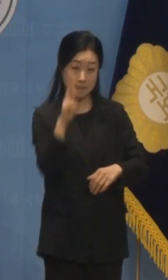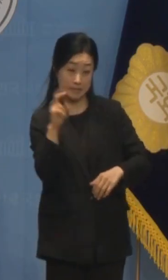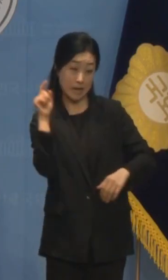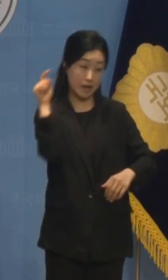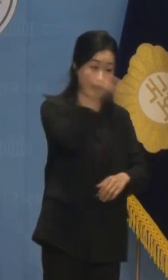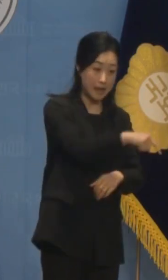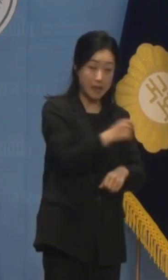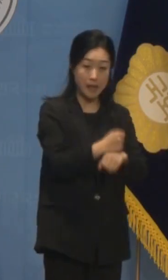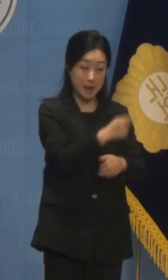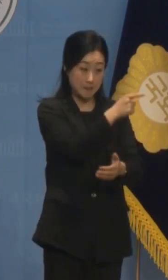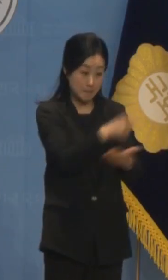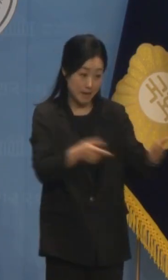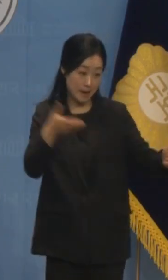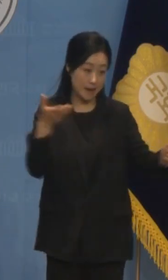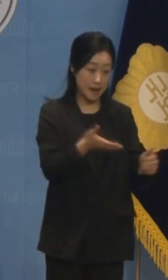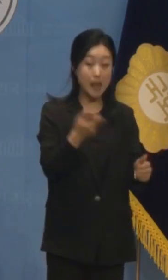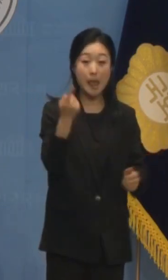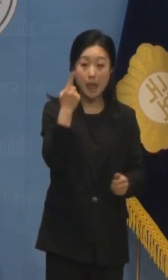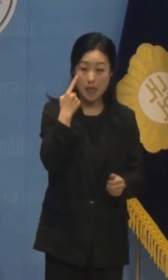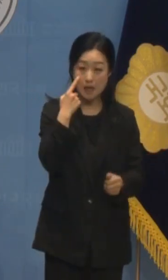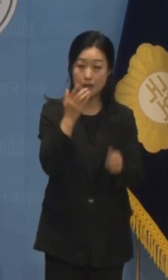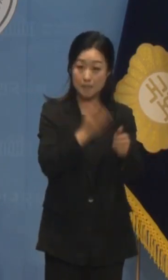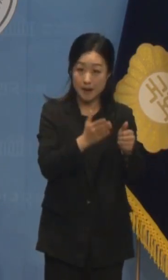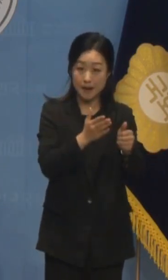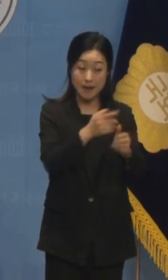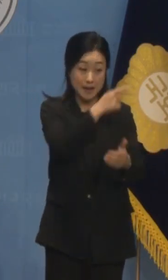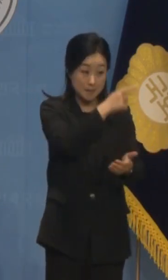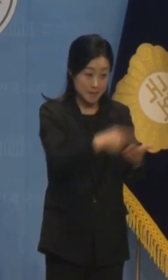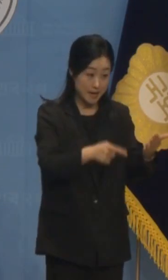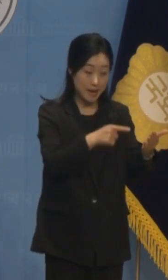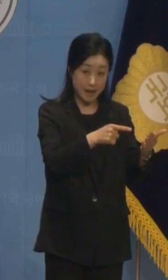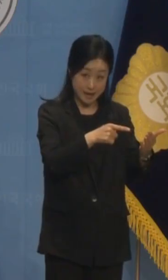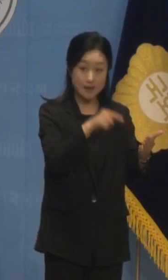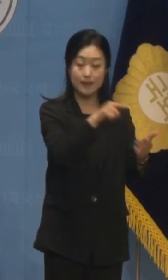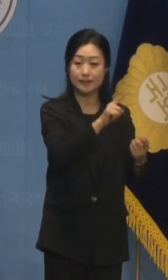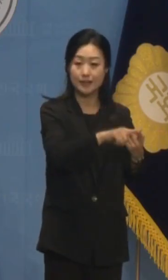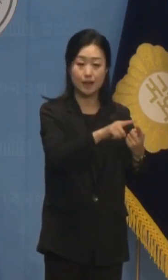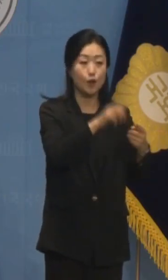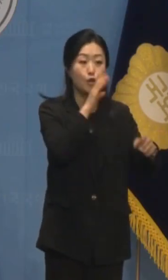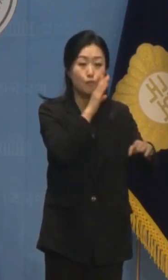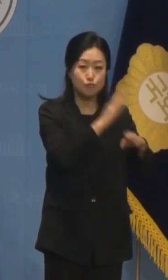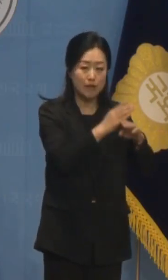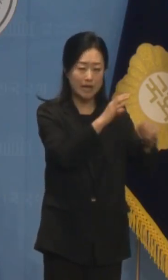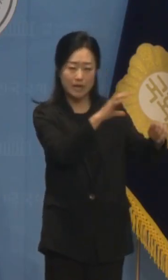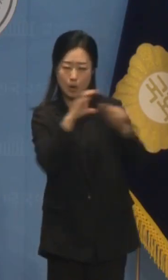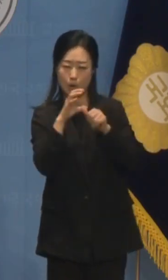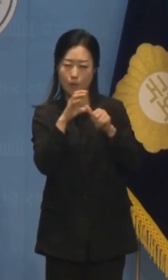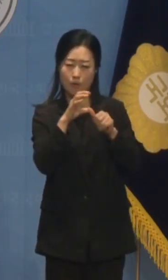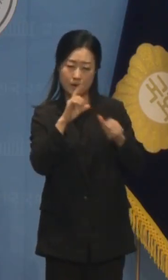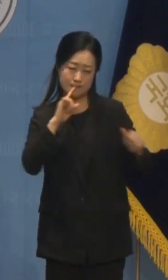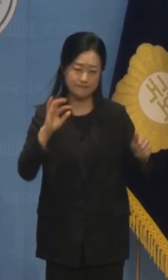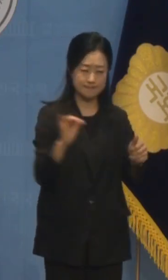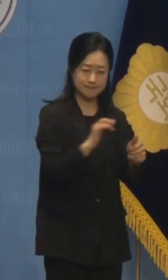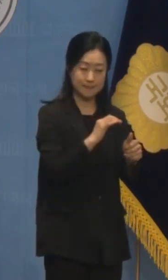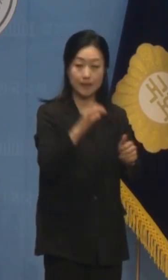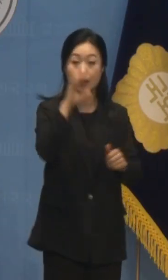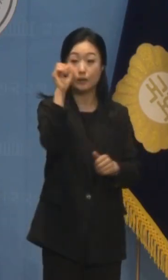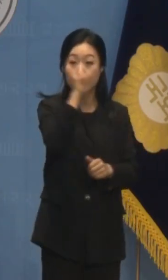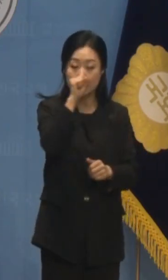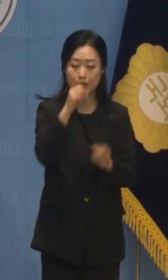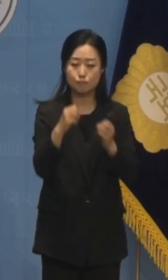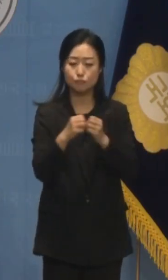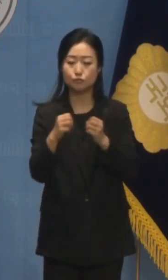피해가 발생하도록 하고 이 피해를 북한의 심리전으로 써먹었으면 좋겠다. 이런